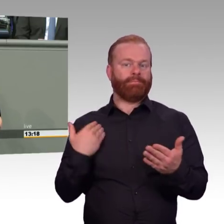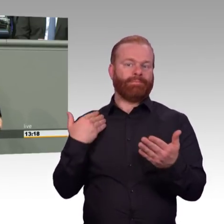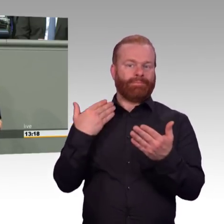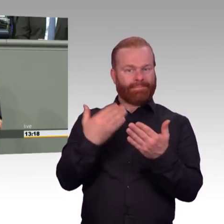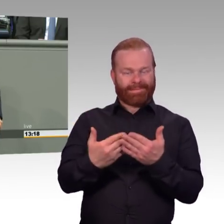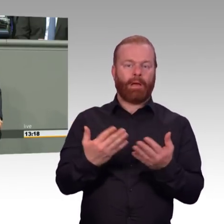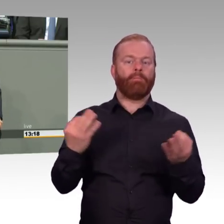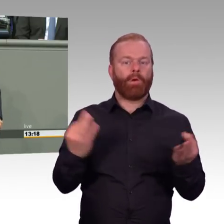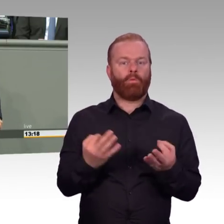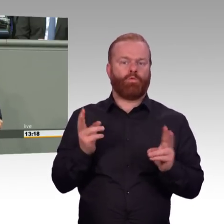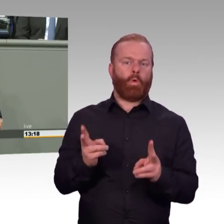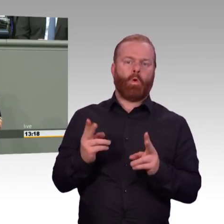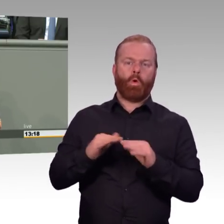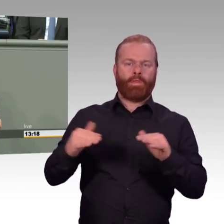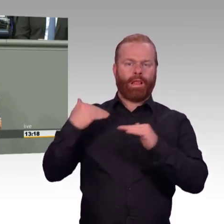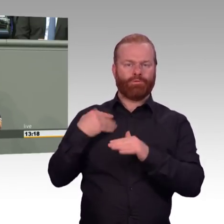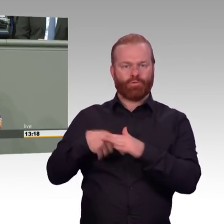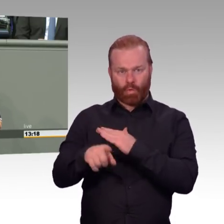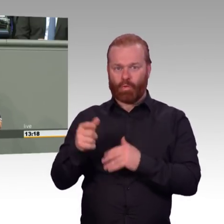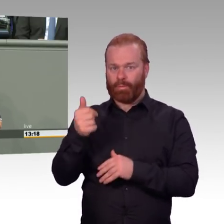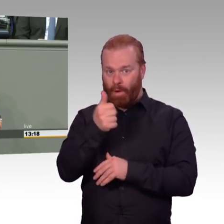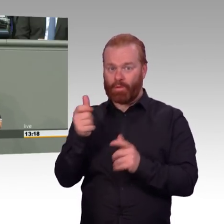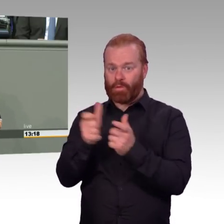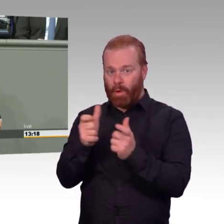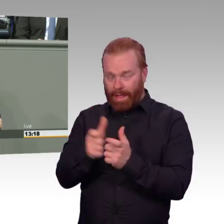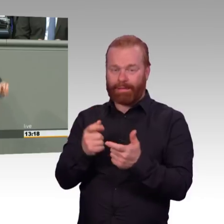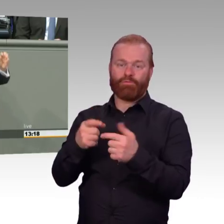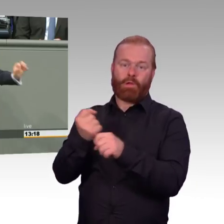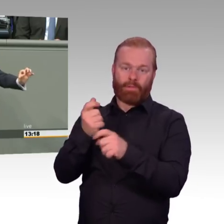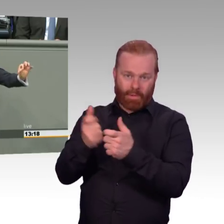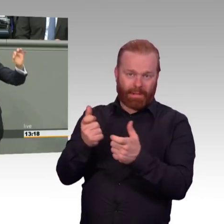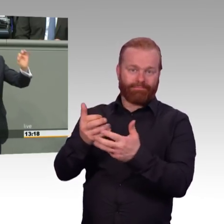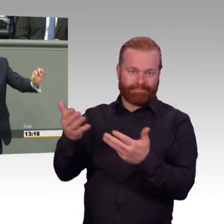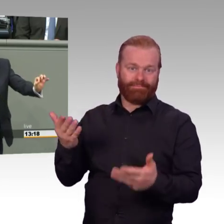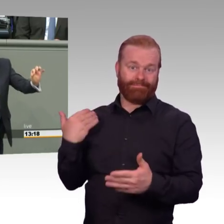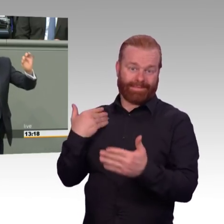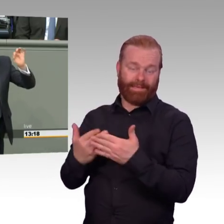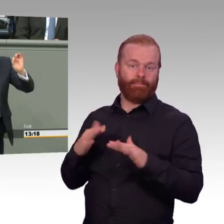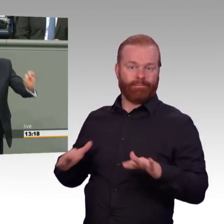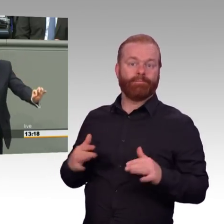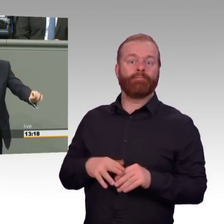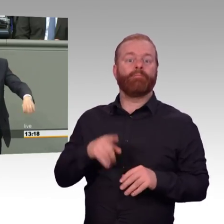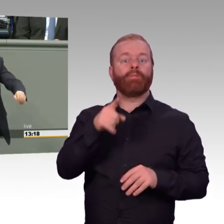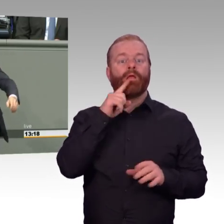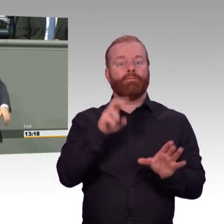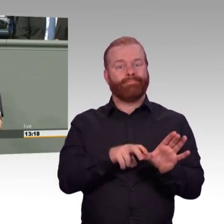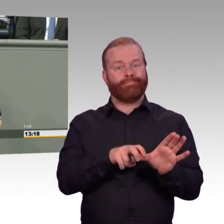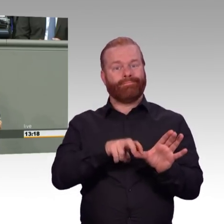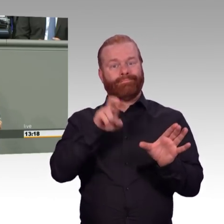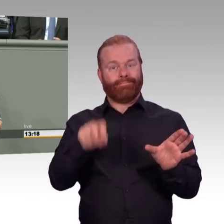Erderwärmung maßgeblich beeinflusst. Dafür gibt es nach wie vor keinen einzigen Beweis. Selbst